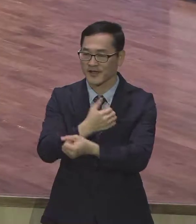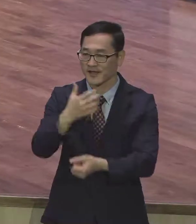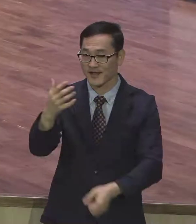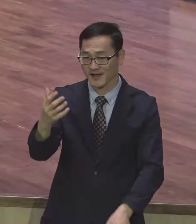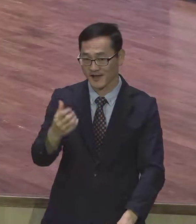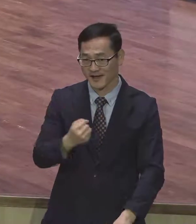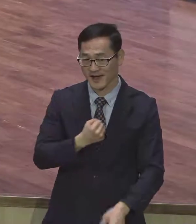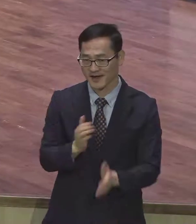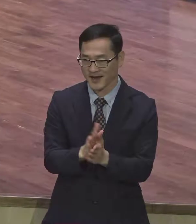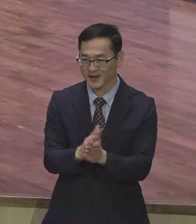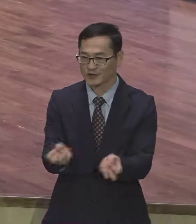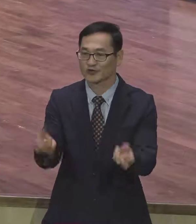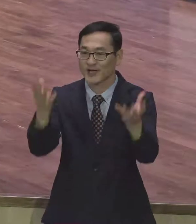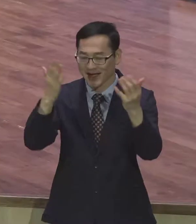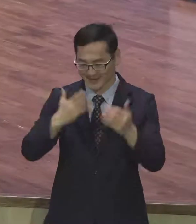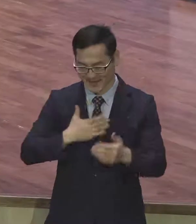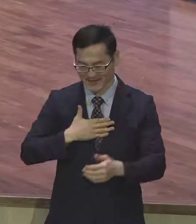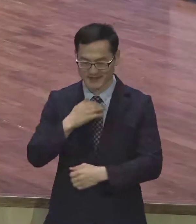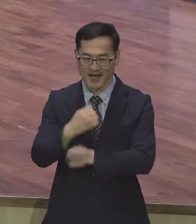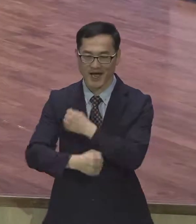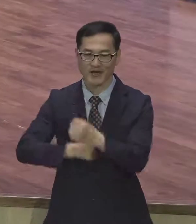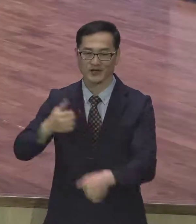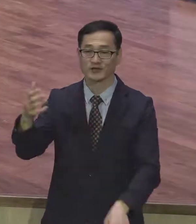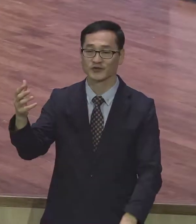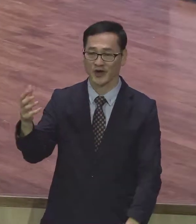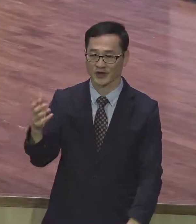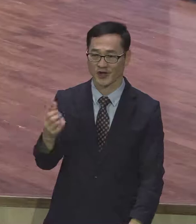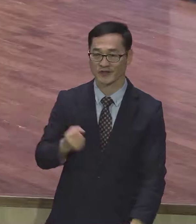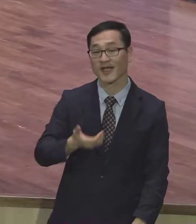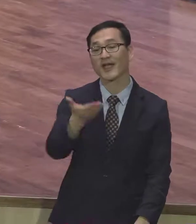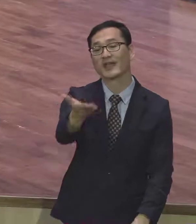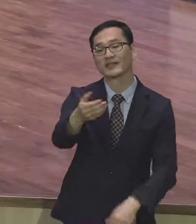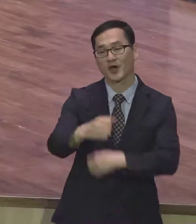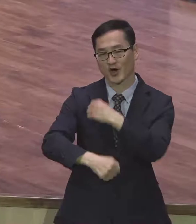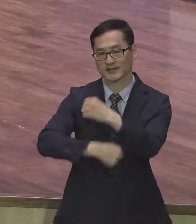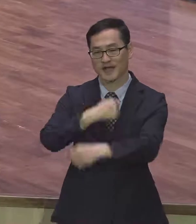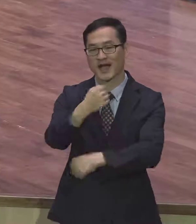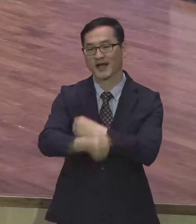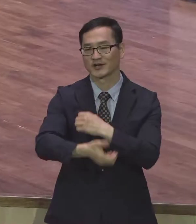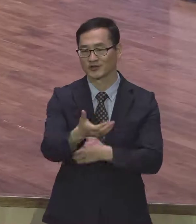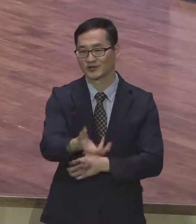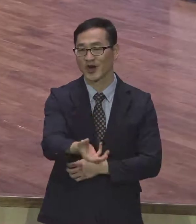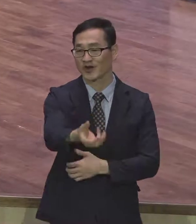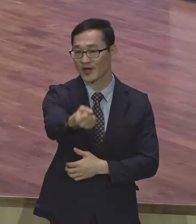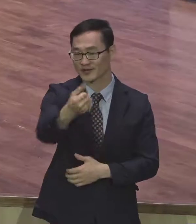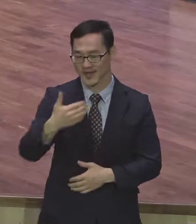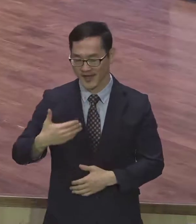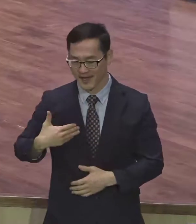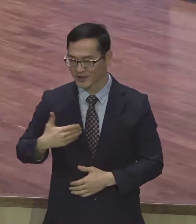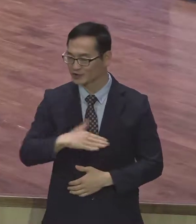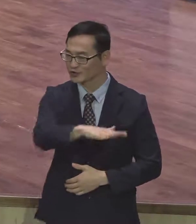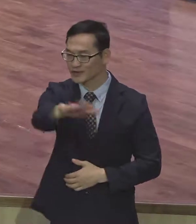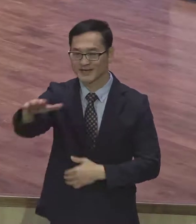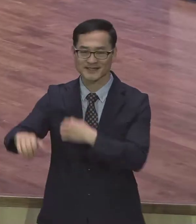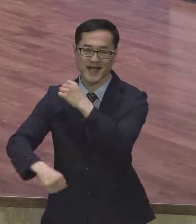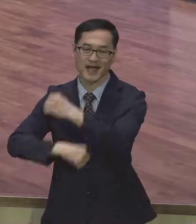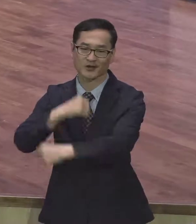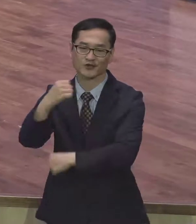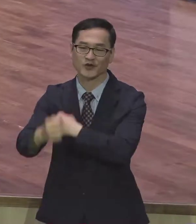할렐루야 나 자유 얻었네 너 자유 얻었네 우리 자유